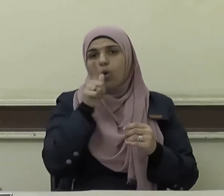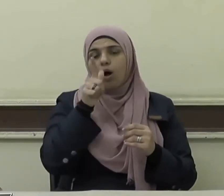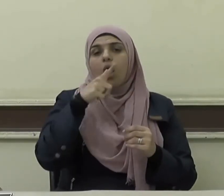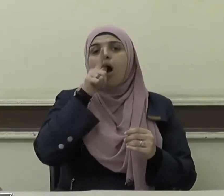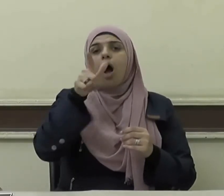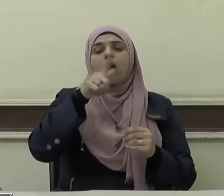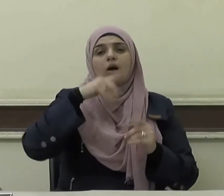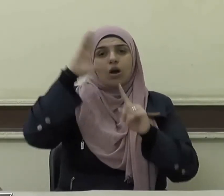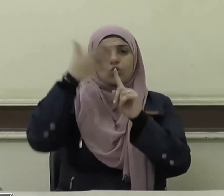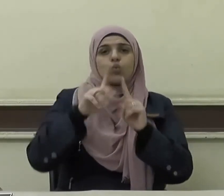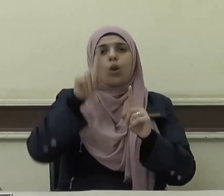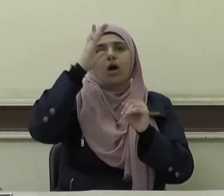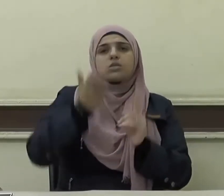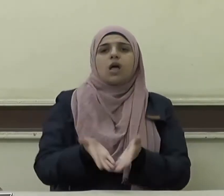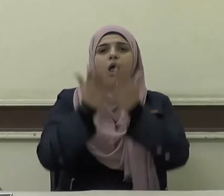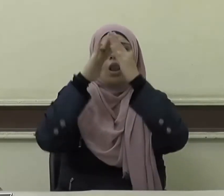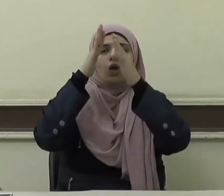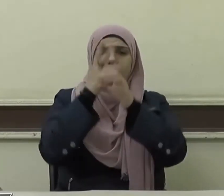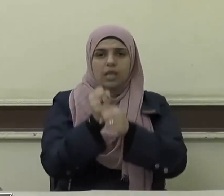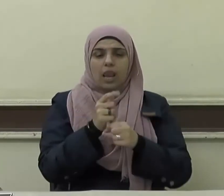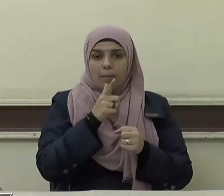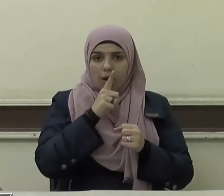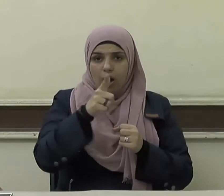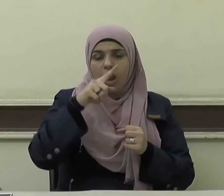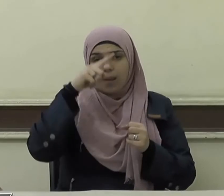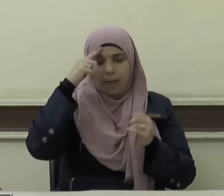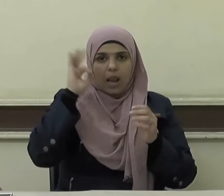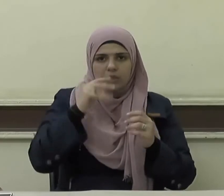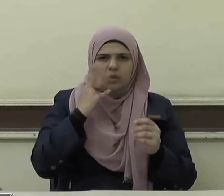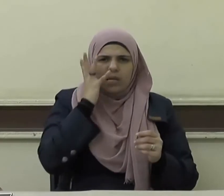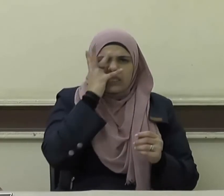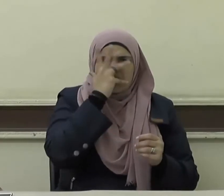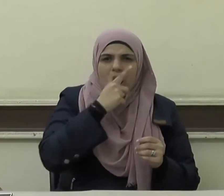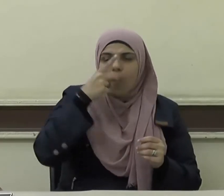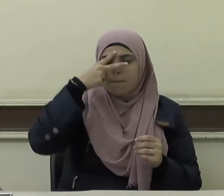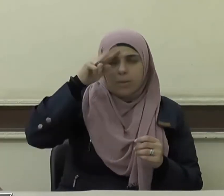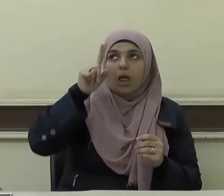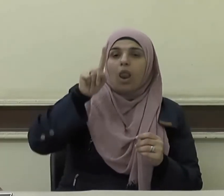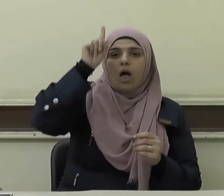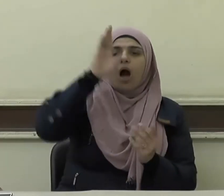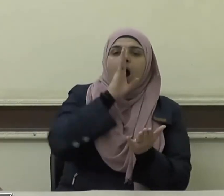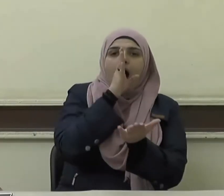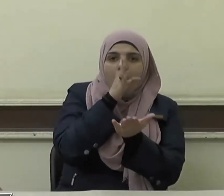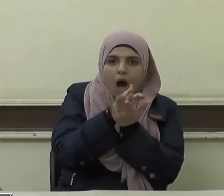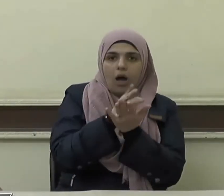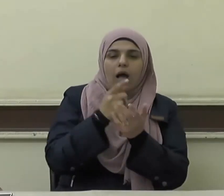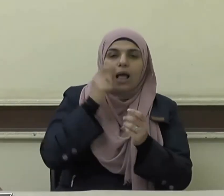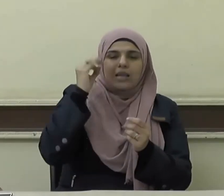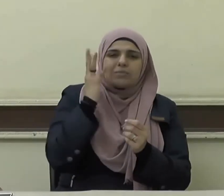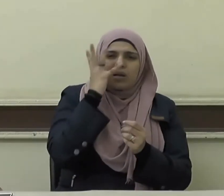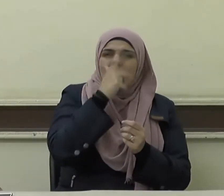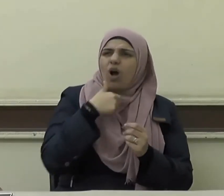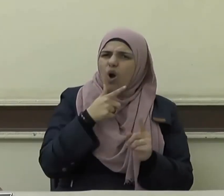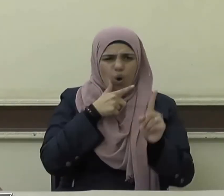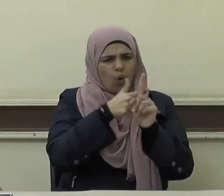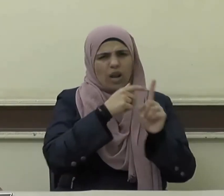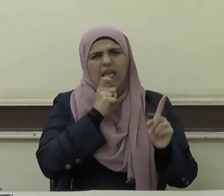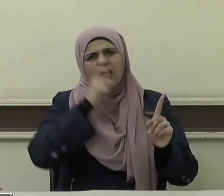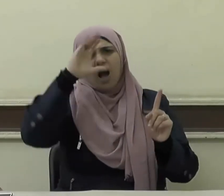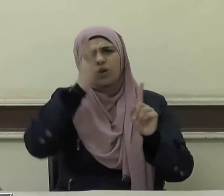قال رسول الله صلى الله عليه وسلم استحيوا من الله حق الحياء قلنا يا رسول